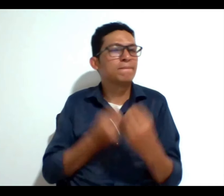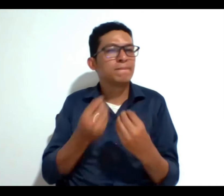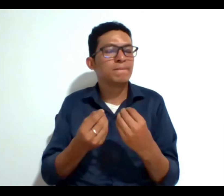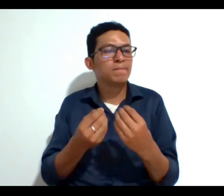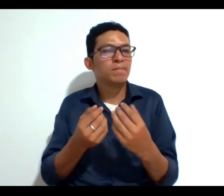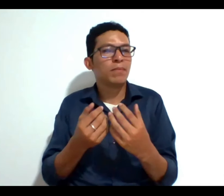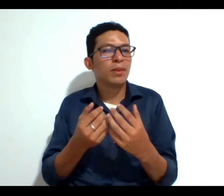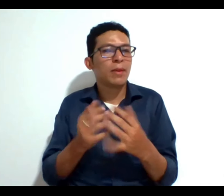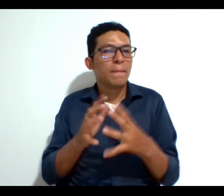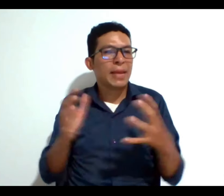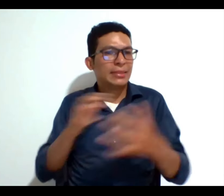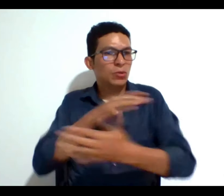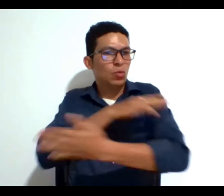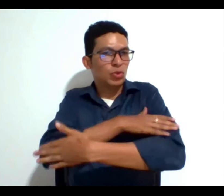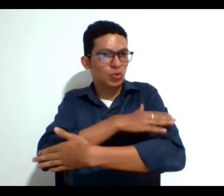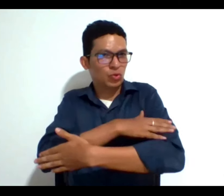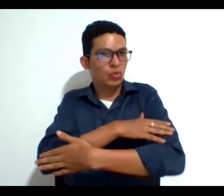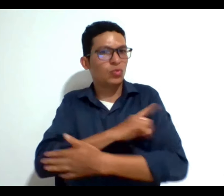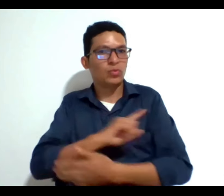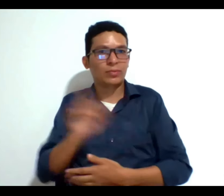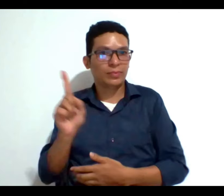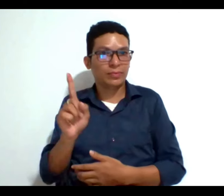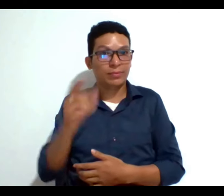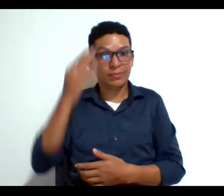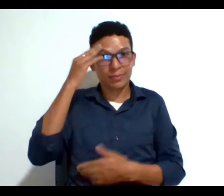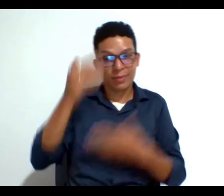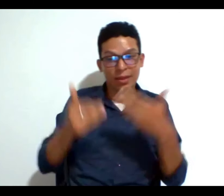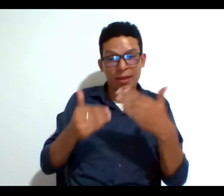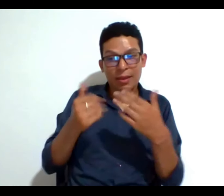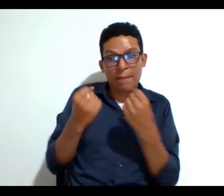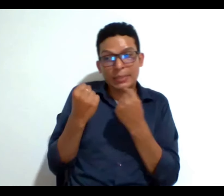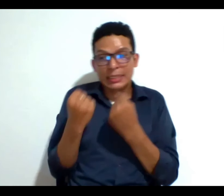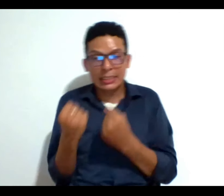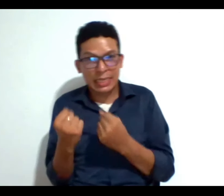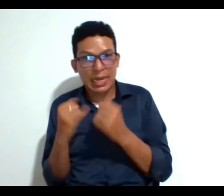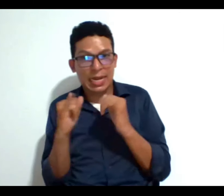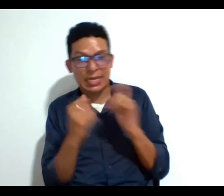juiciosa porque precisamente pesaba más la interdicción